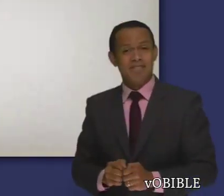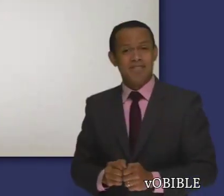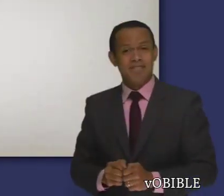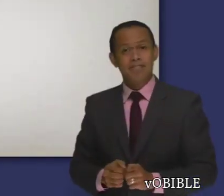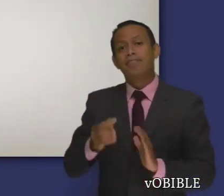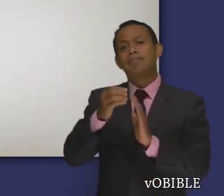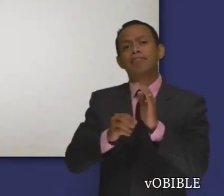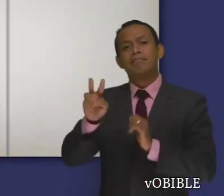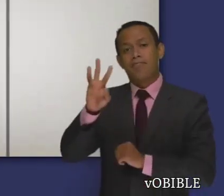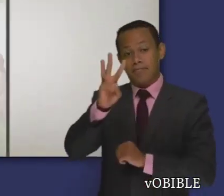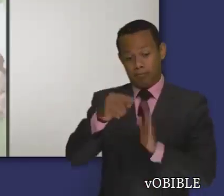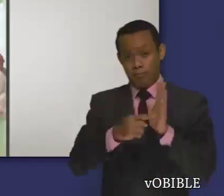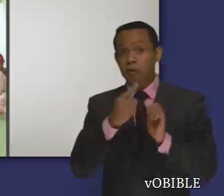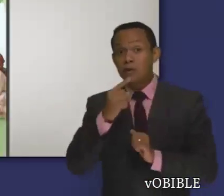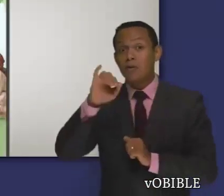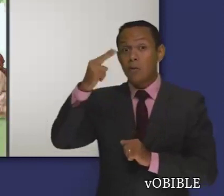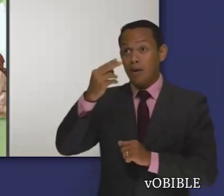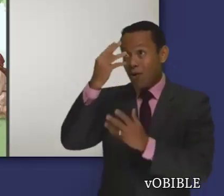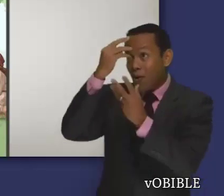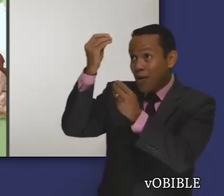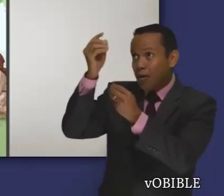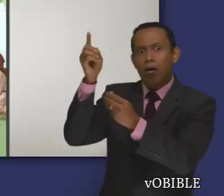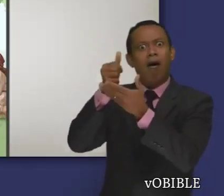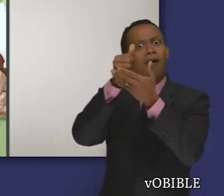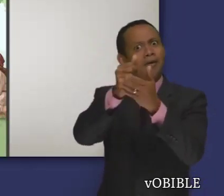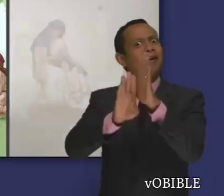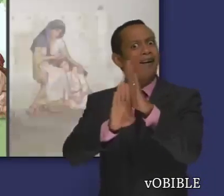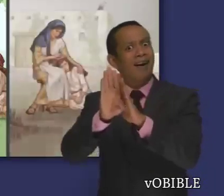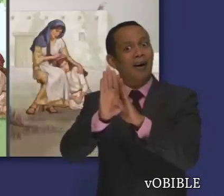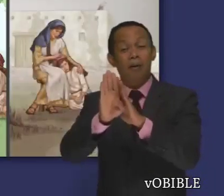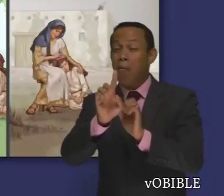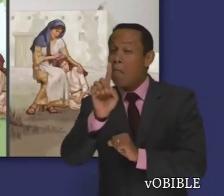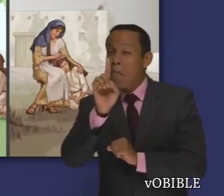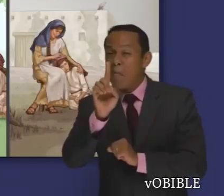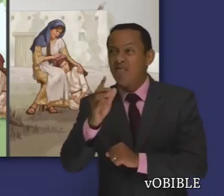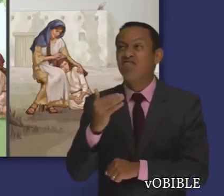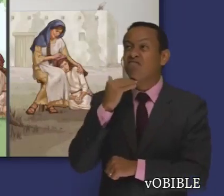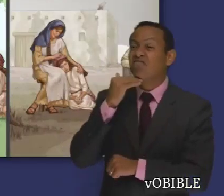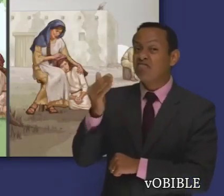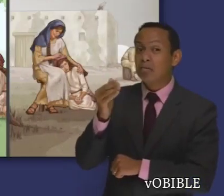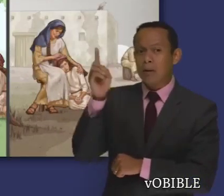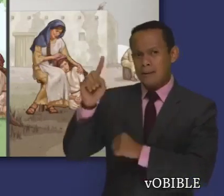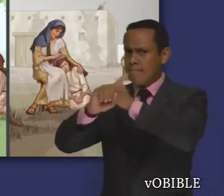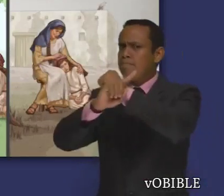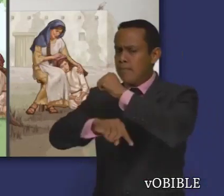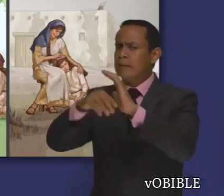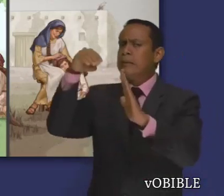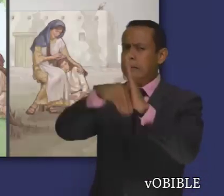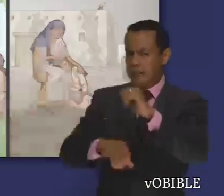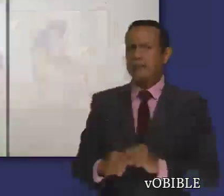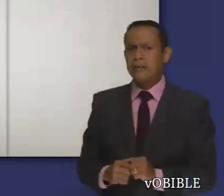El capítulo 26 describe las bendiciones por ser obedientes a Jehová y los castigos por ser desobedientes.